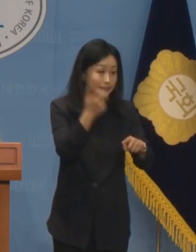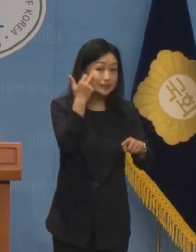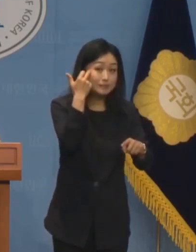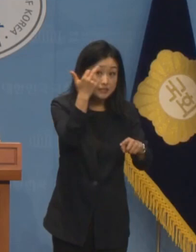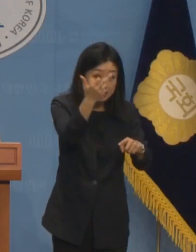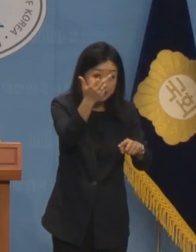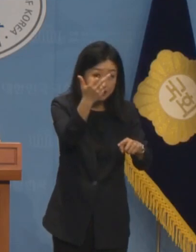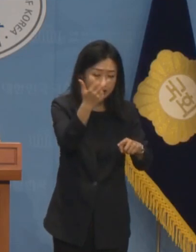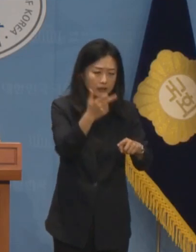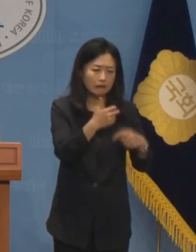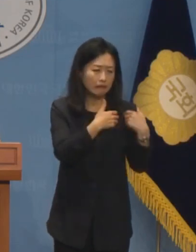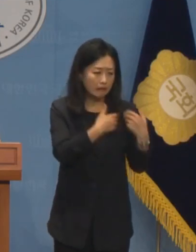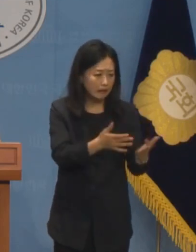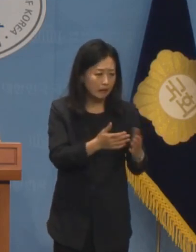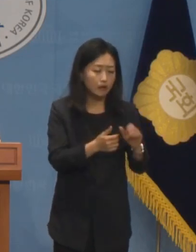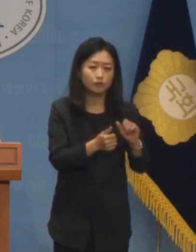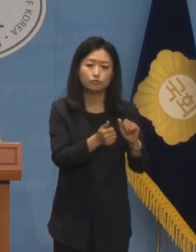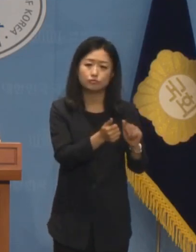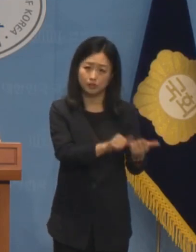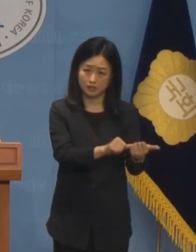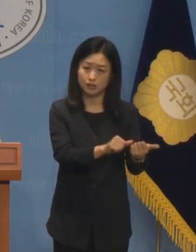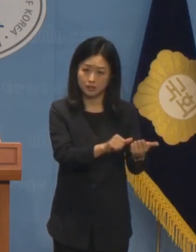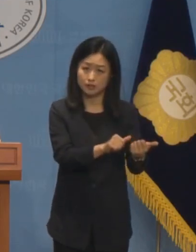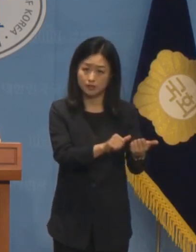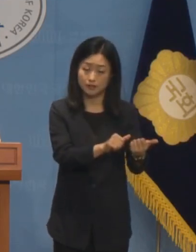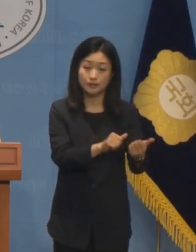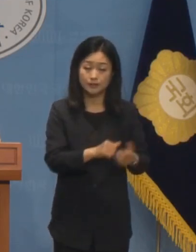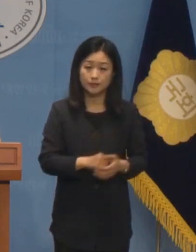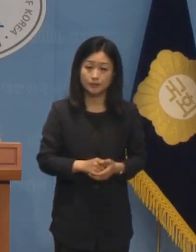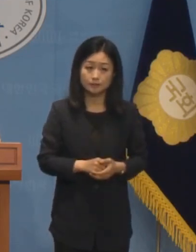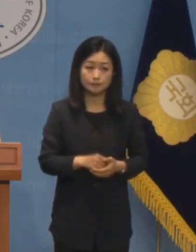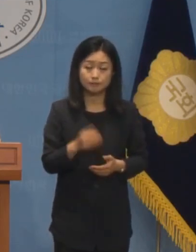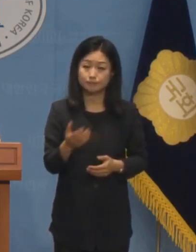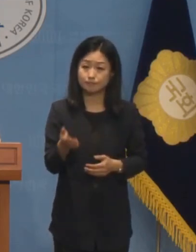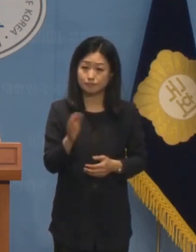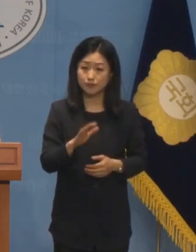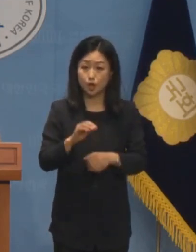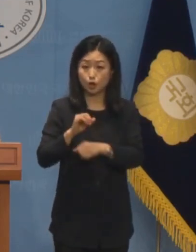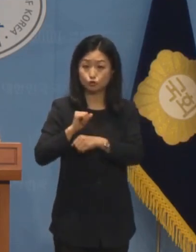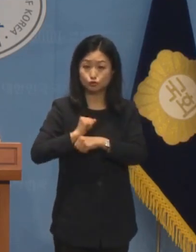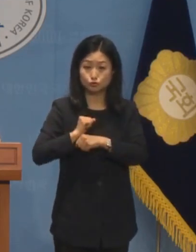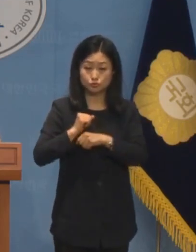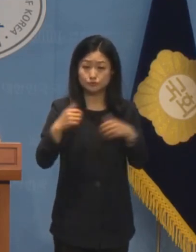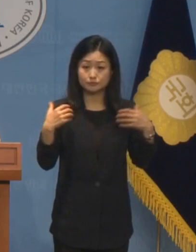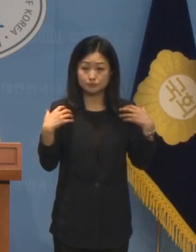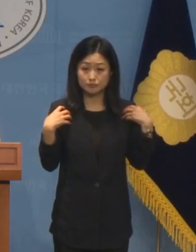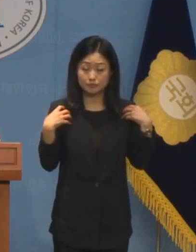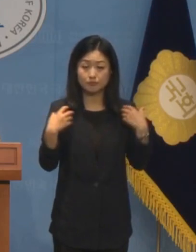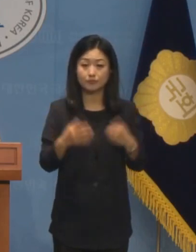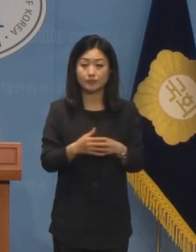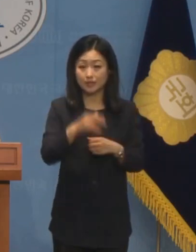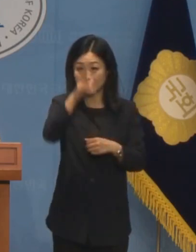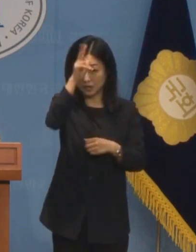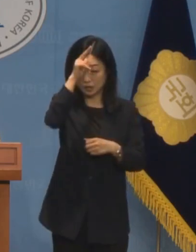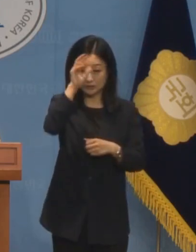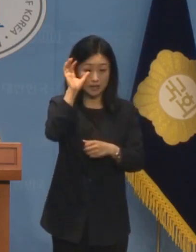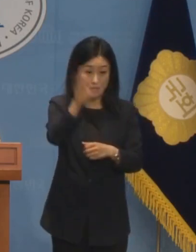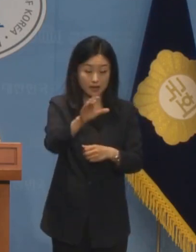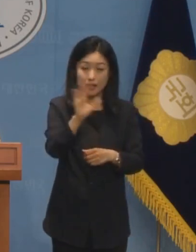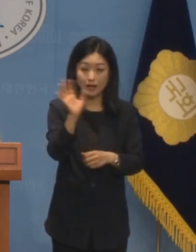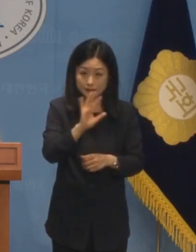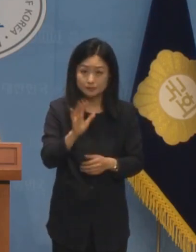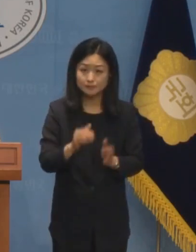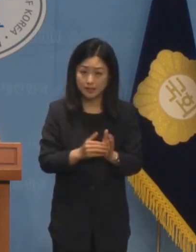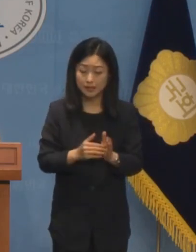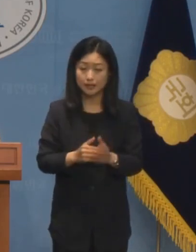만에 숨진 채 발견된 것입니다 그런데도 군은 이 사건을 민간 경찰에 넘기지도 않았던